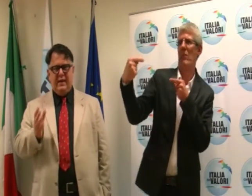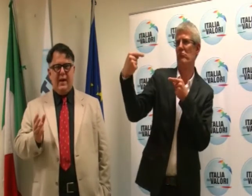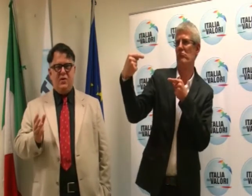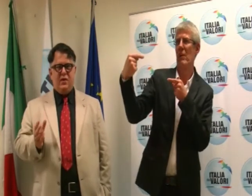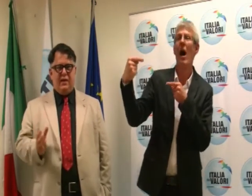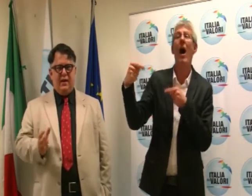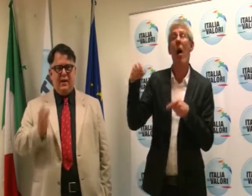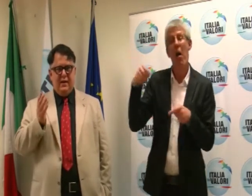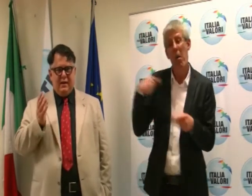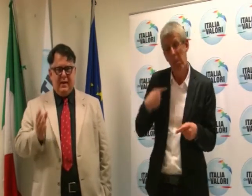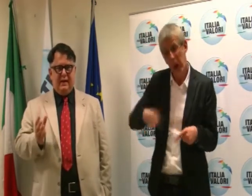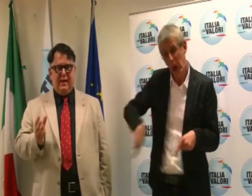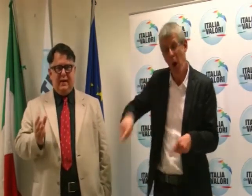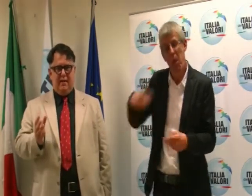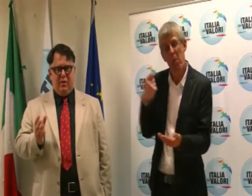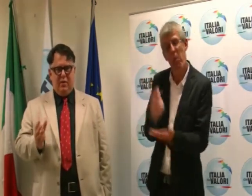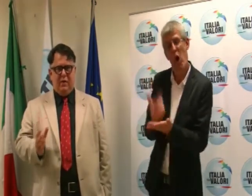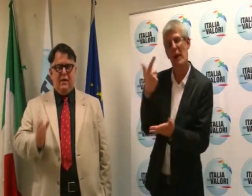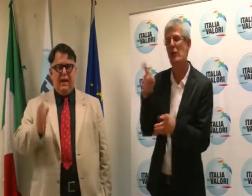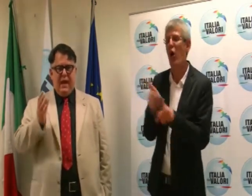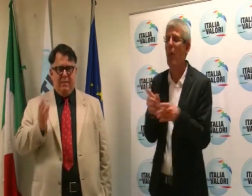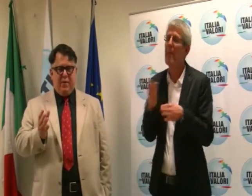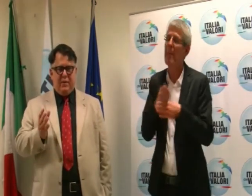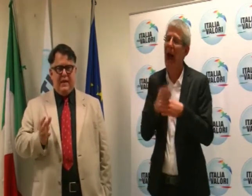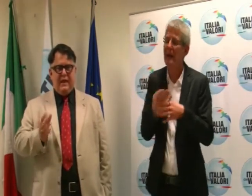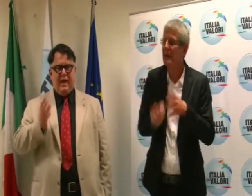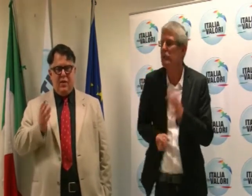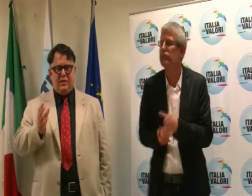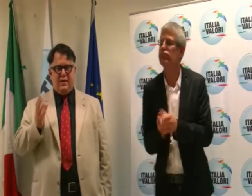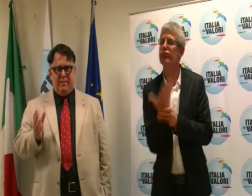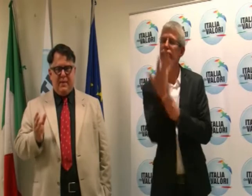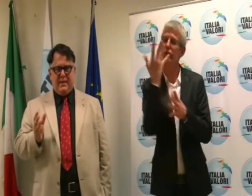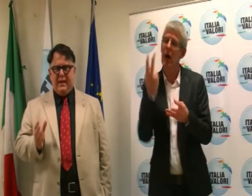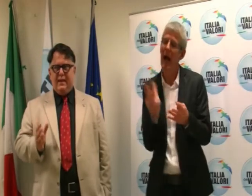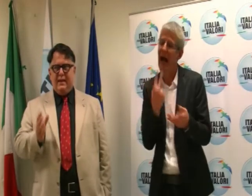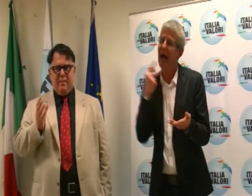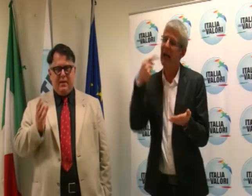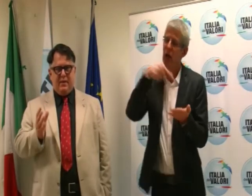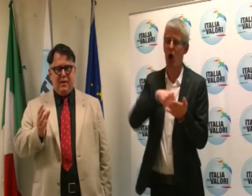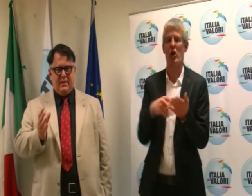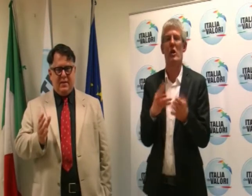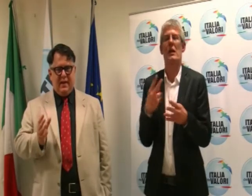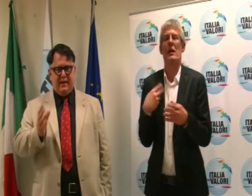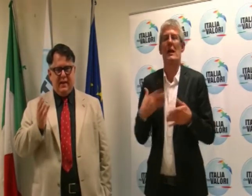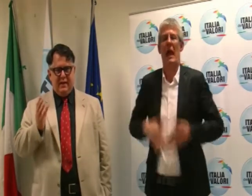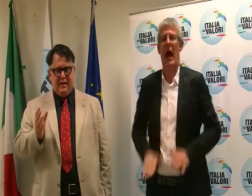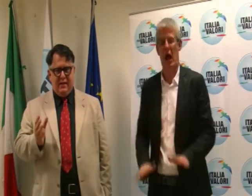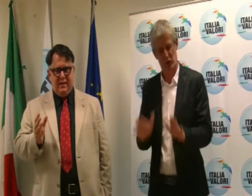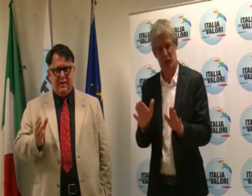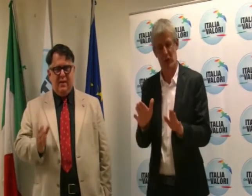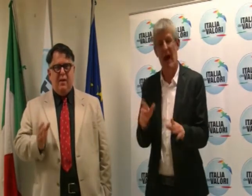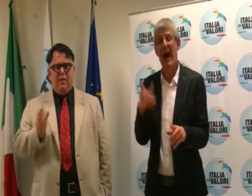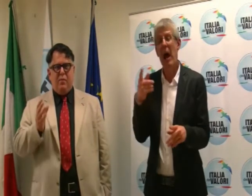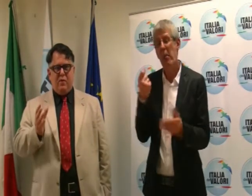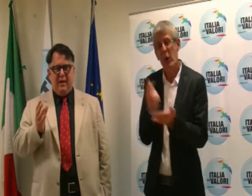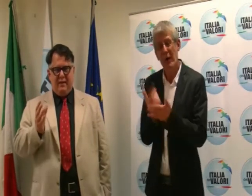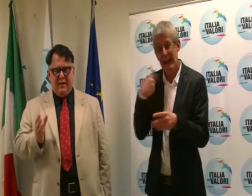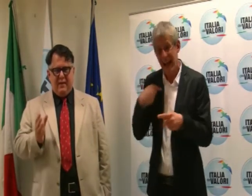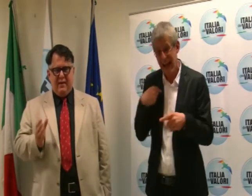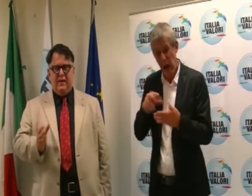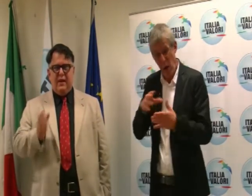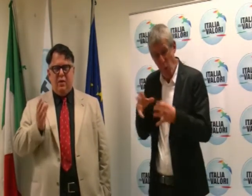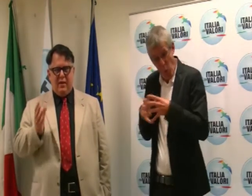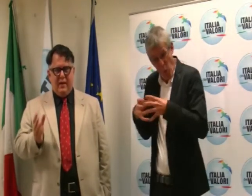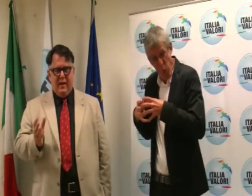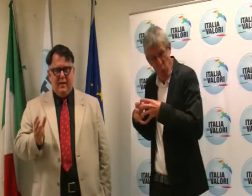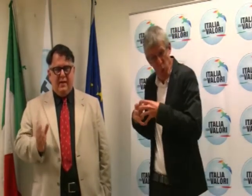la rinascita dell'Italia dei Valori, è importante che i nostri rappresentanti del Partito Nazionale dei Diritti portano